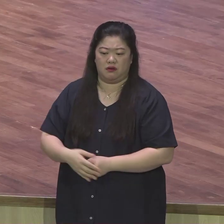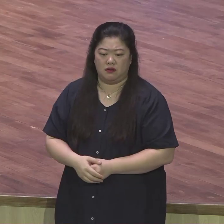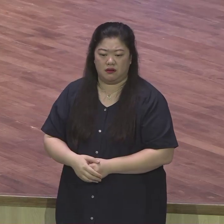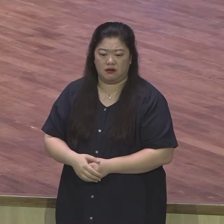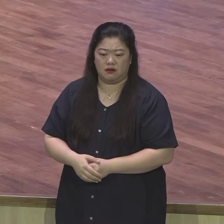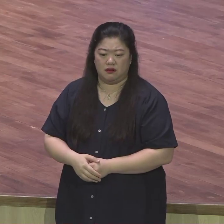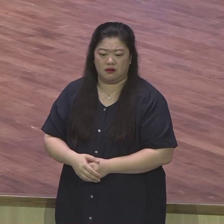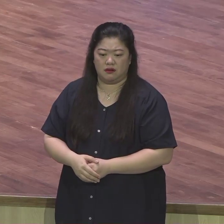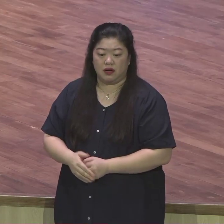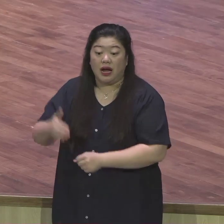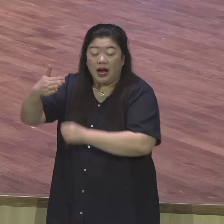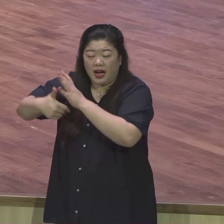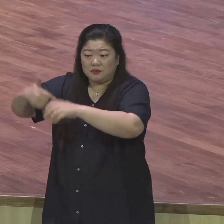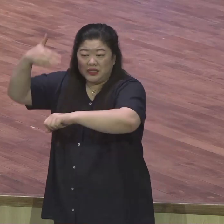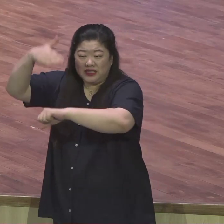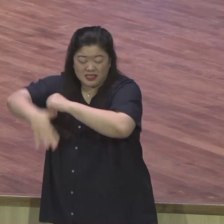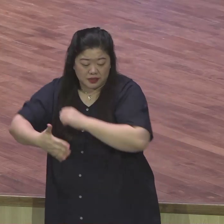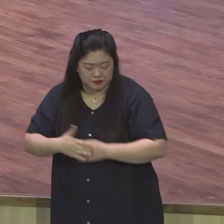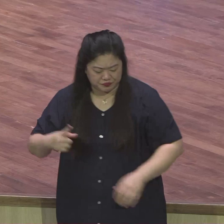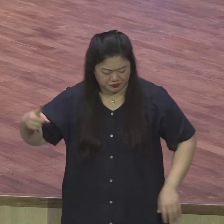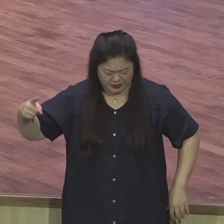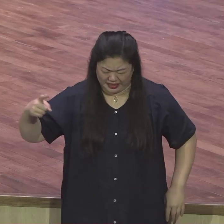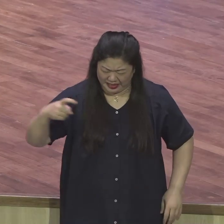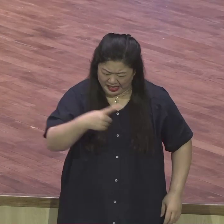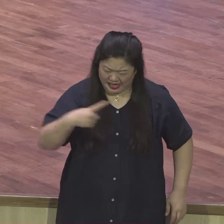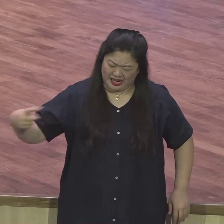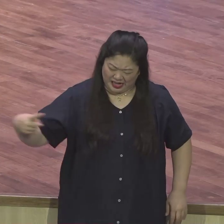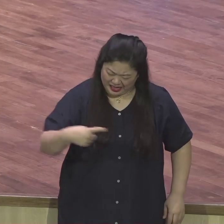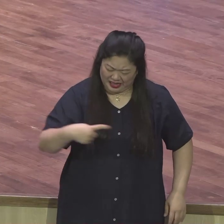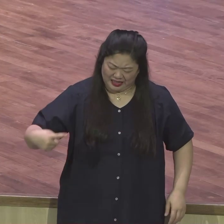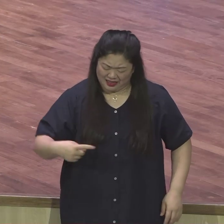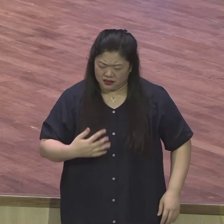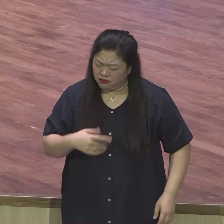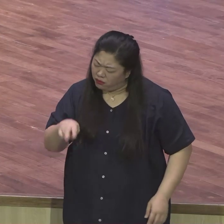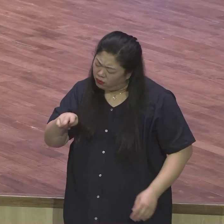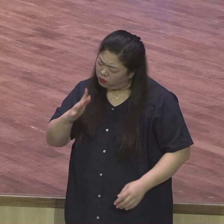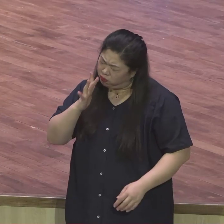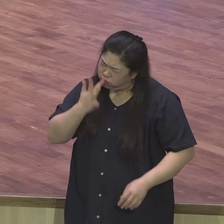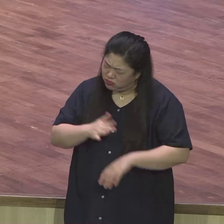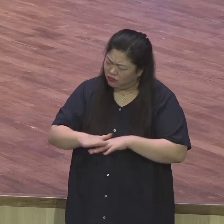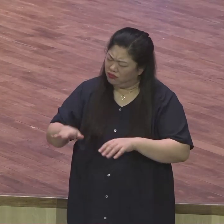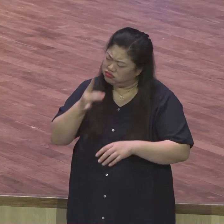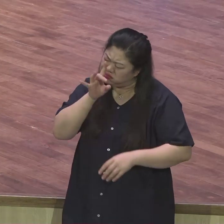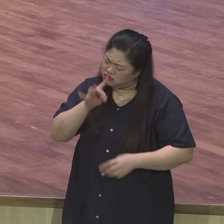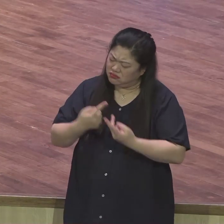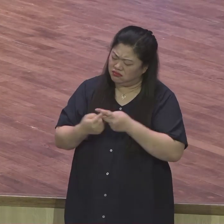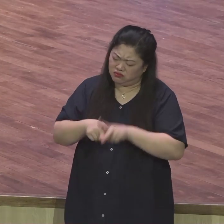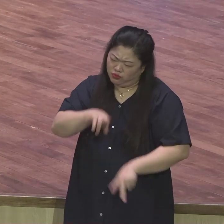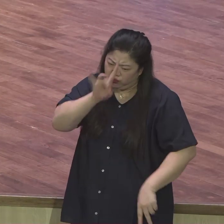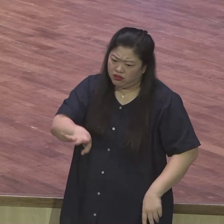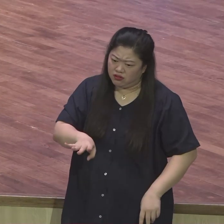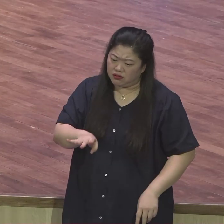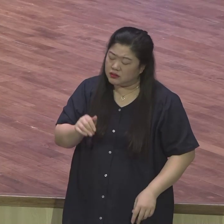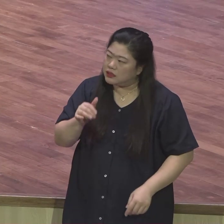이루기 위해서 하나님의 놀라운 이 섭리였던 그 사실을 깨닫게 되는 겁니다. 저와 여러분 또